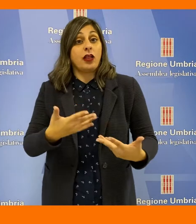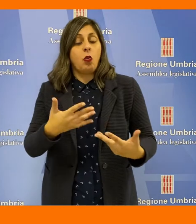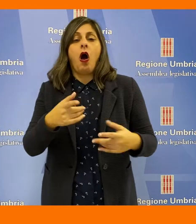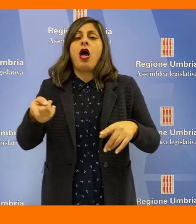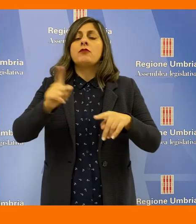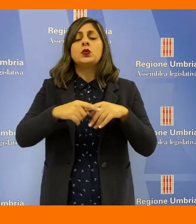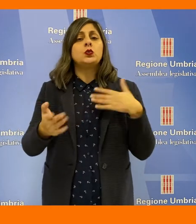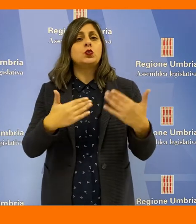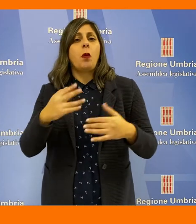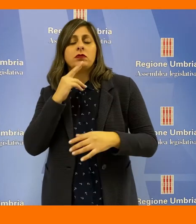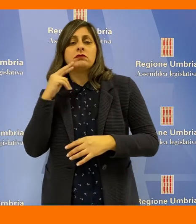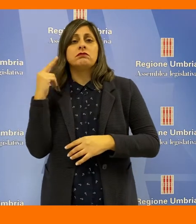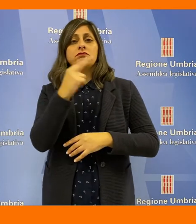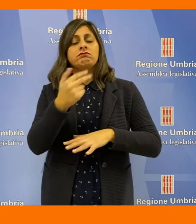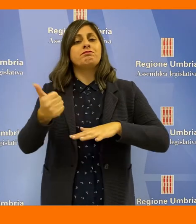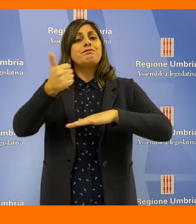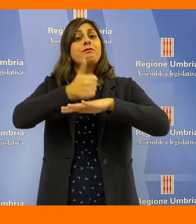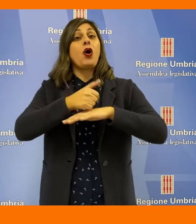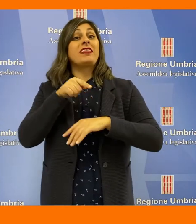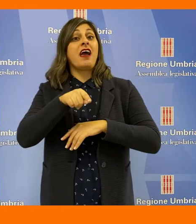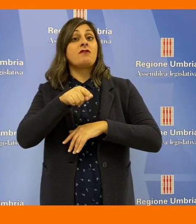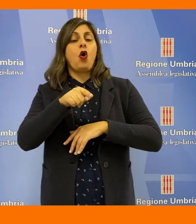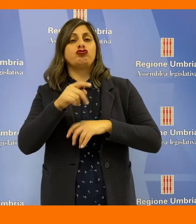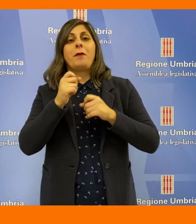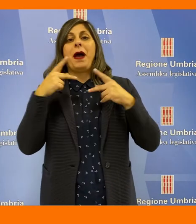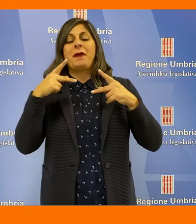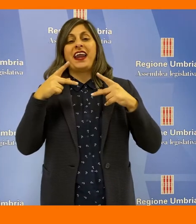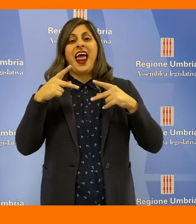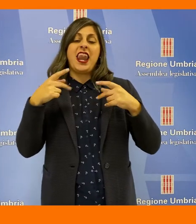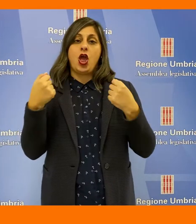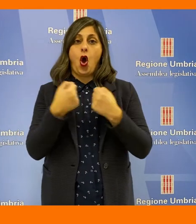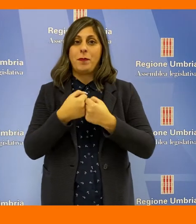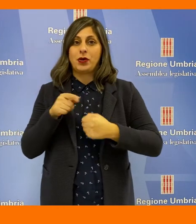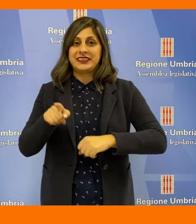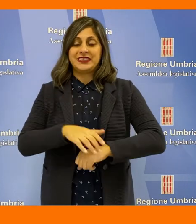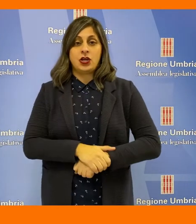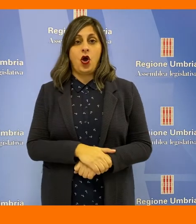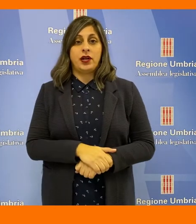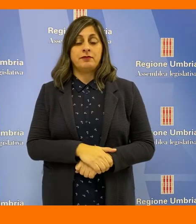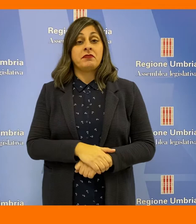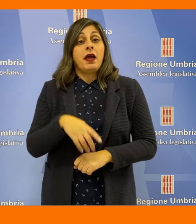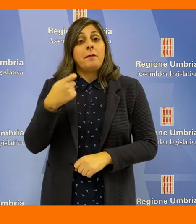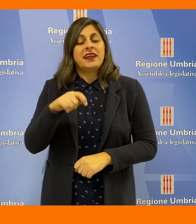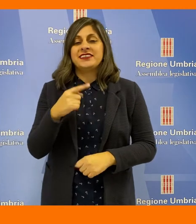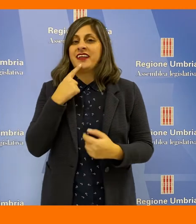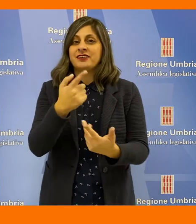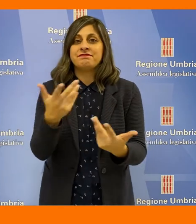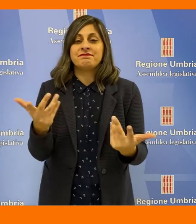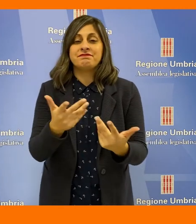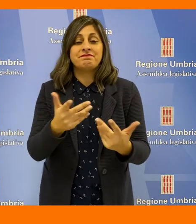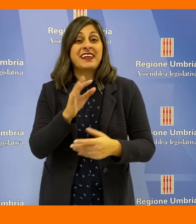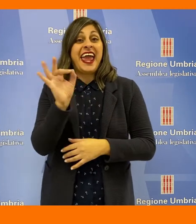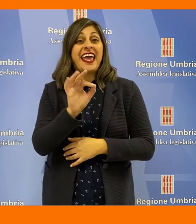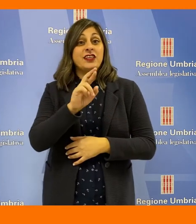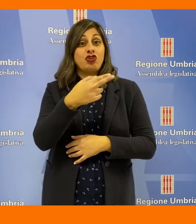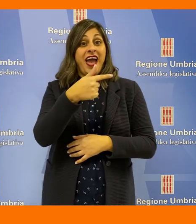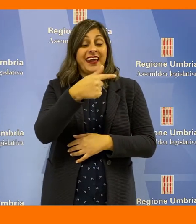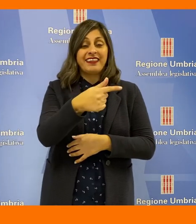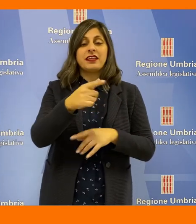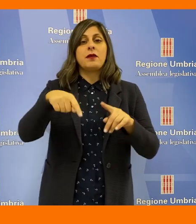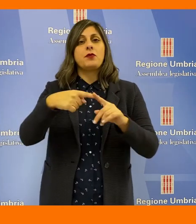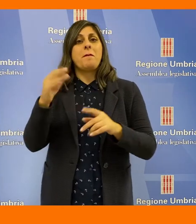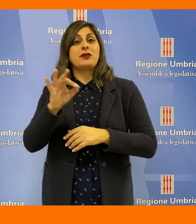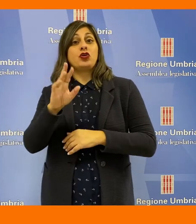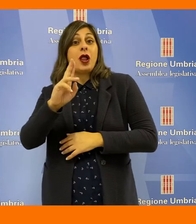sull'emergenza sanitaria in colso, cui ha fatto seguito la replica del portavoce delle opposizioni, Fabio Paparelli. La Presidente ha tra l'altro